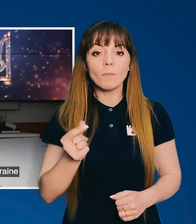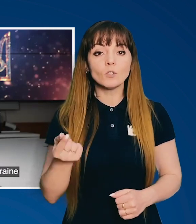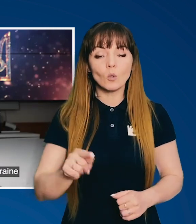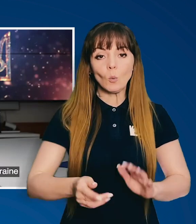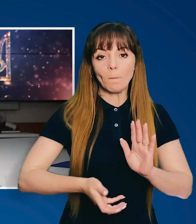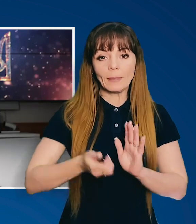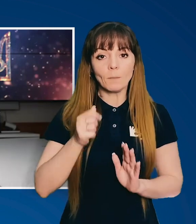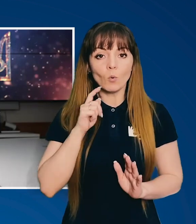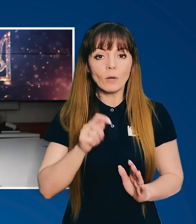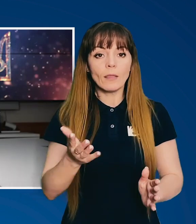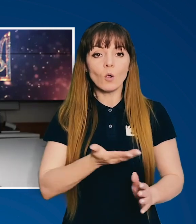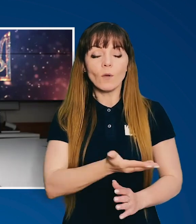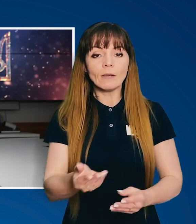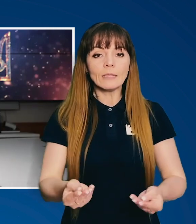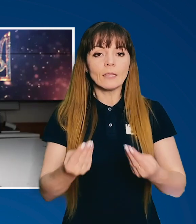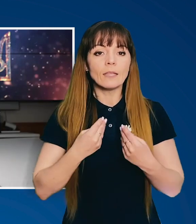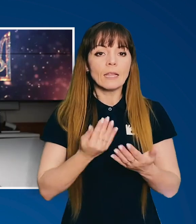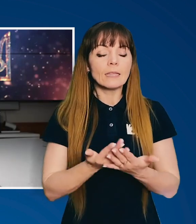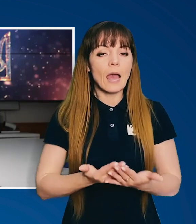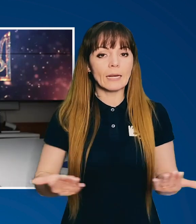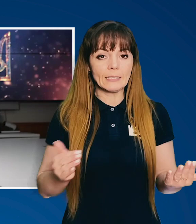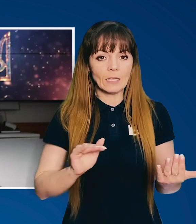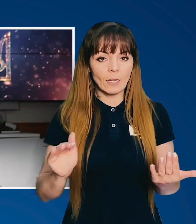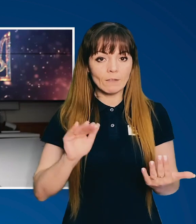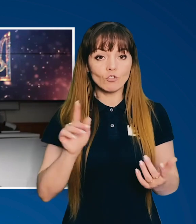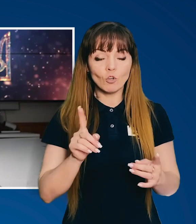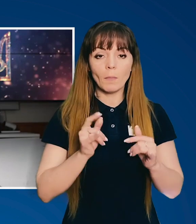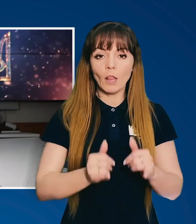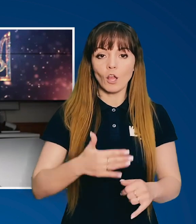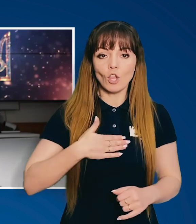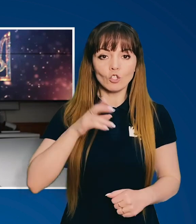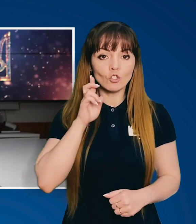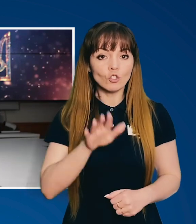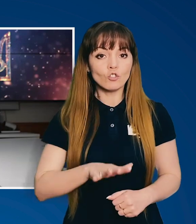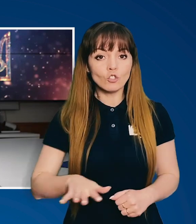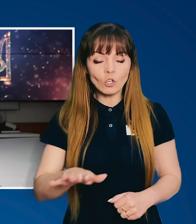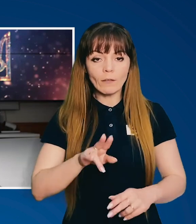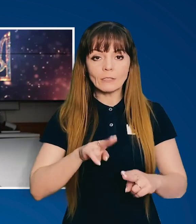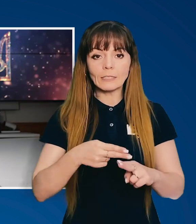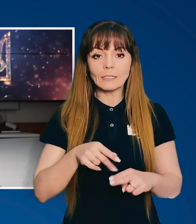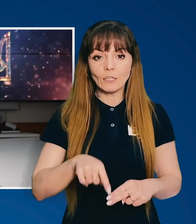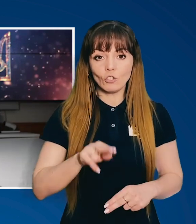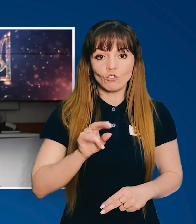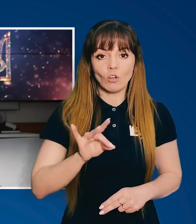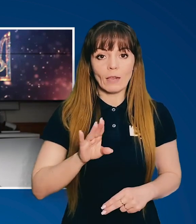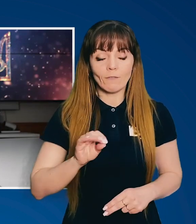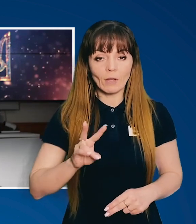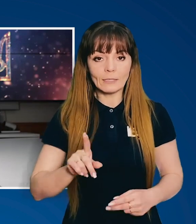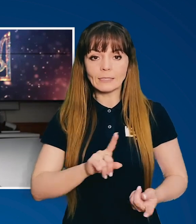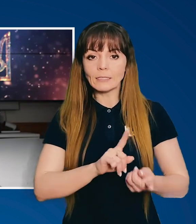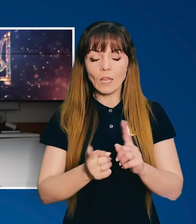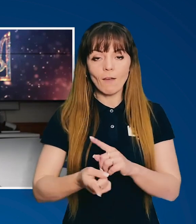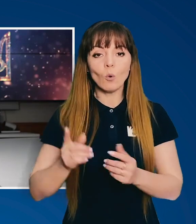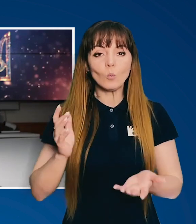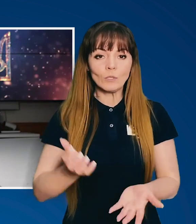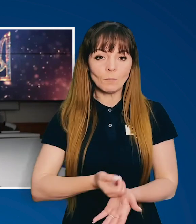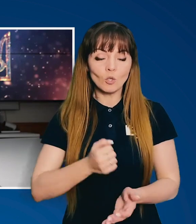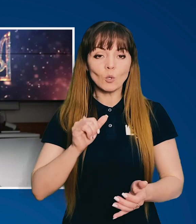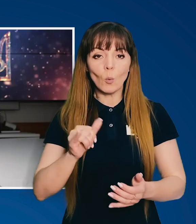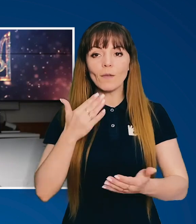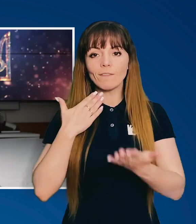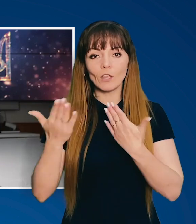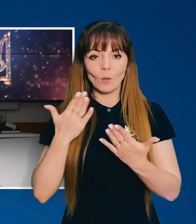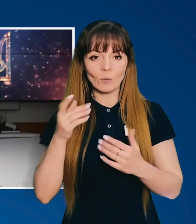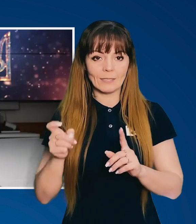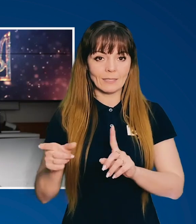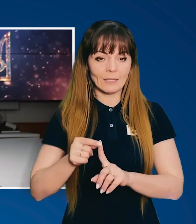за ту підтримку України, яку ви надаєте на різних рівнях, щоб для нашої держави цей червень став успішним у